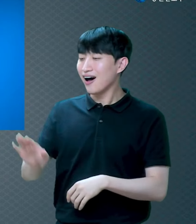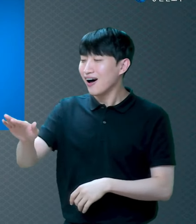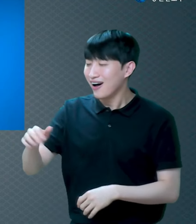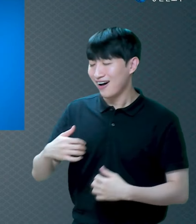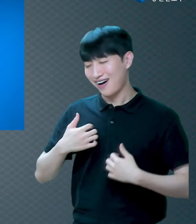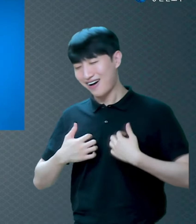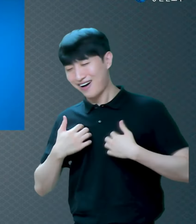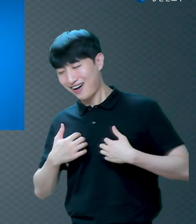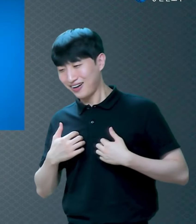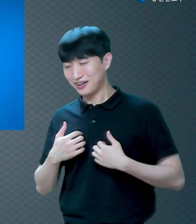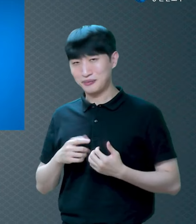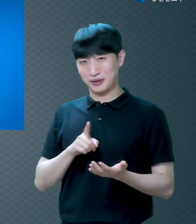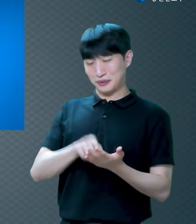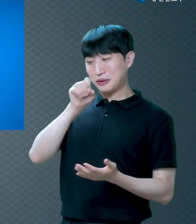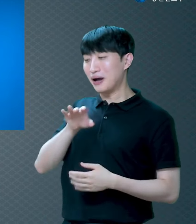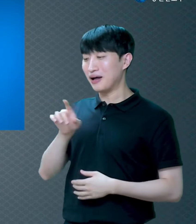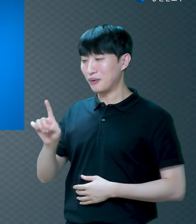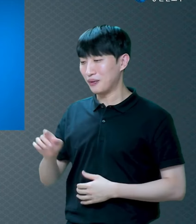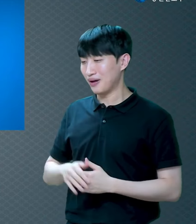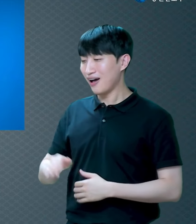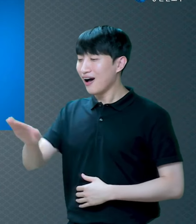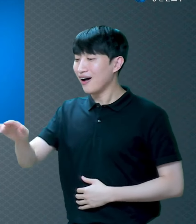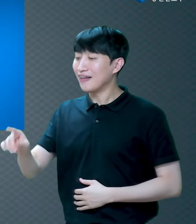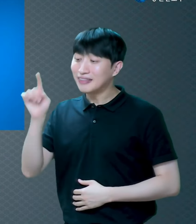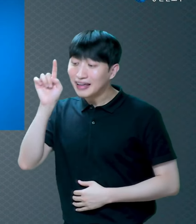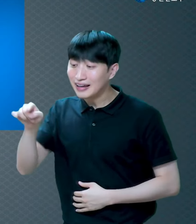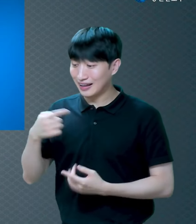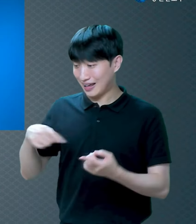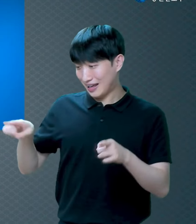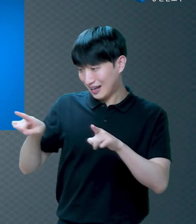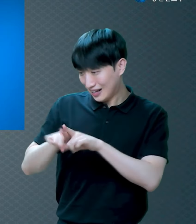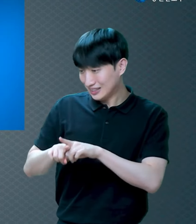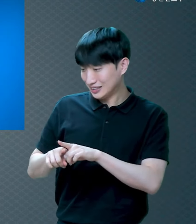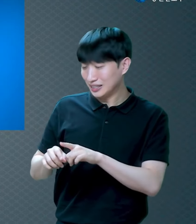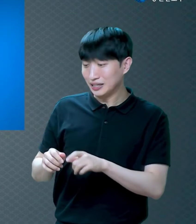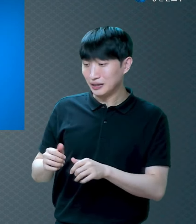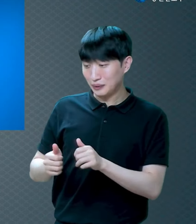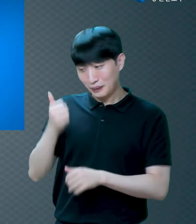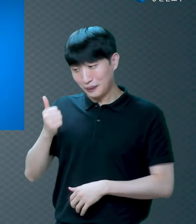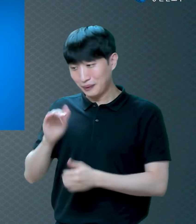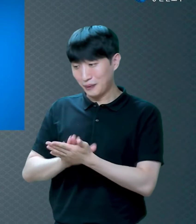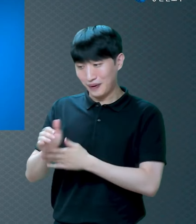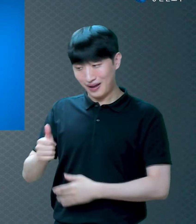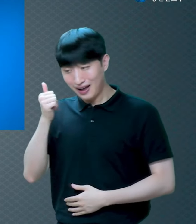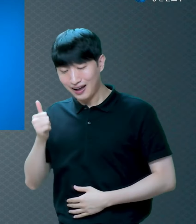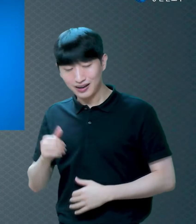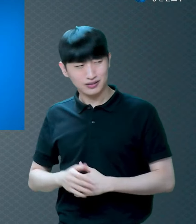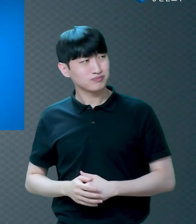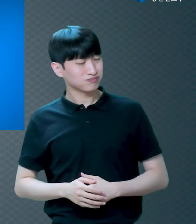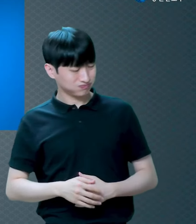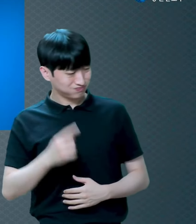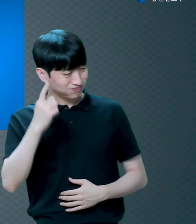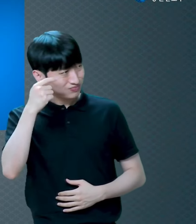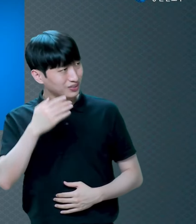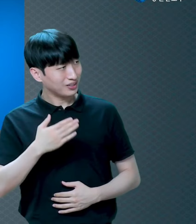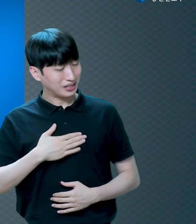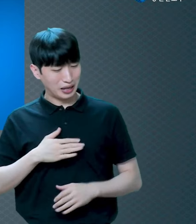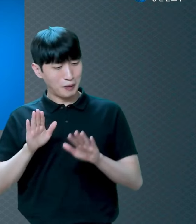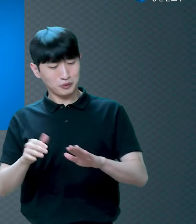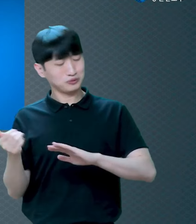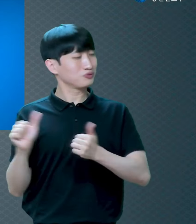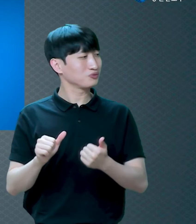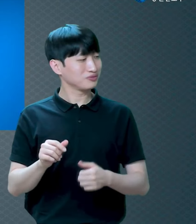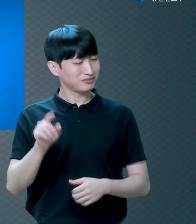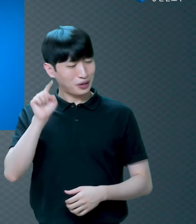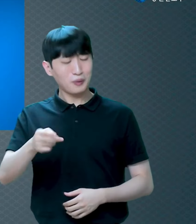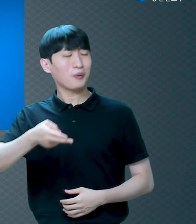하루살이가 하는 말 미친놈 저 정신 나갔잖아 내일이 어디 있어 하루살이한테는 내일이